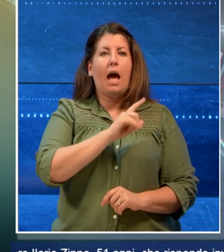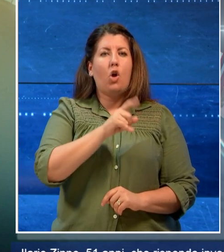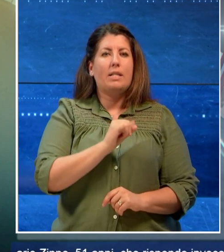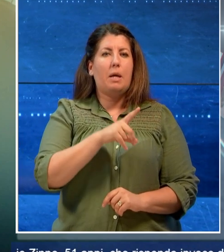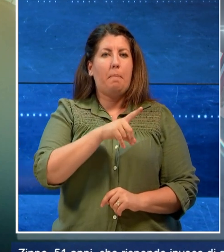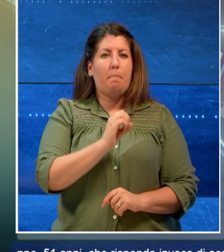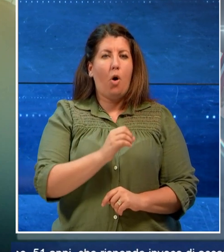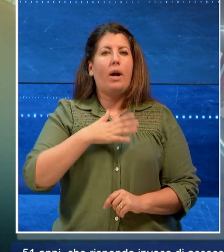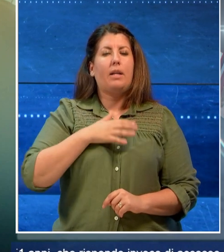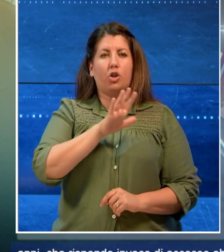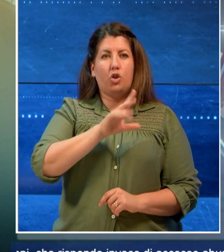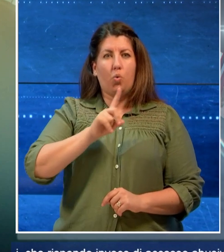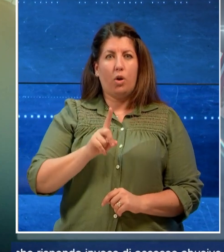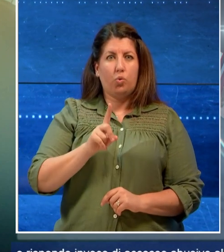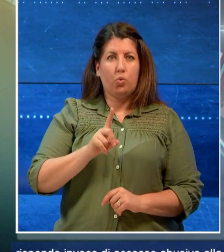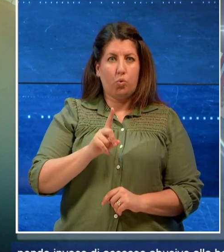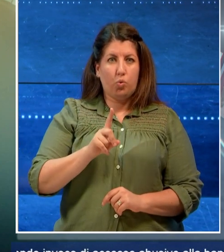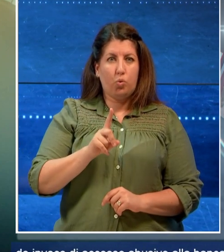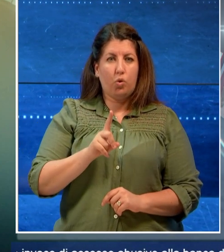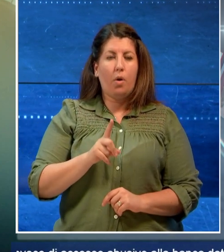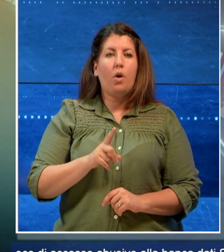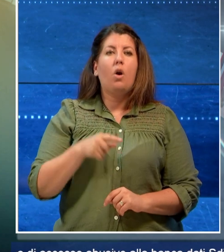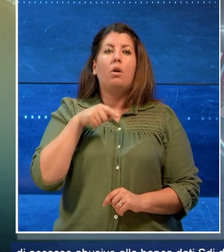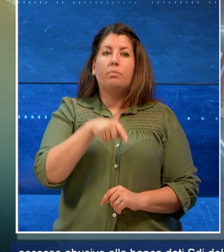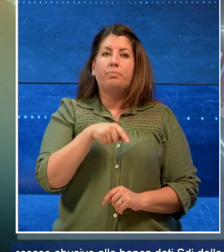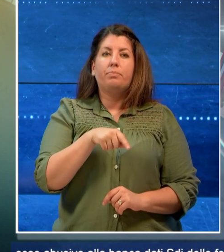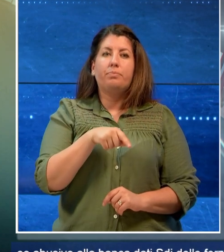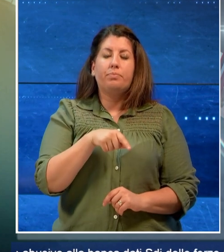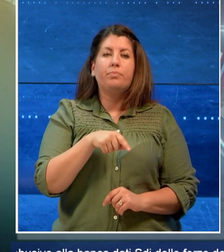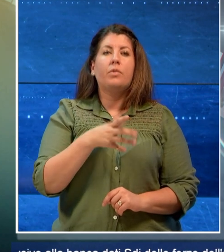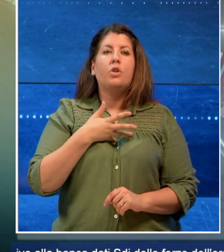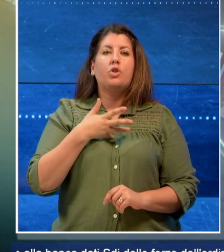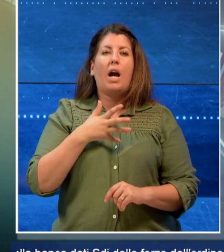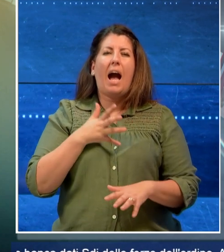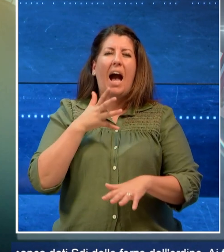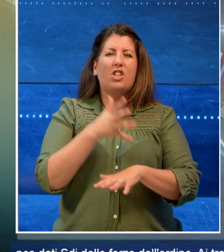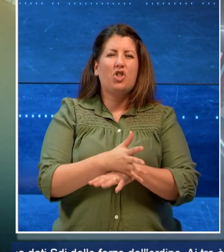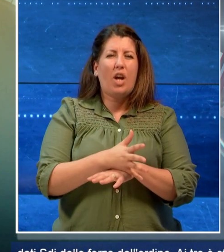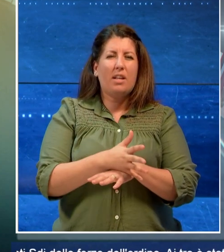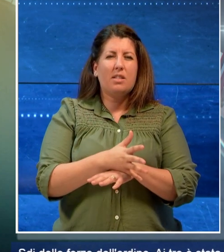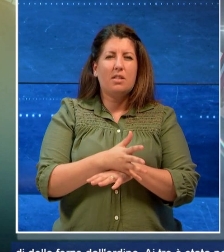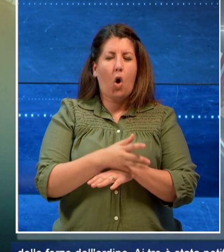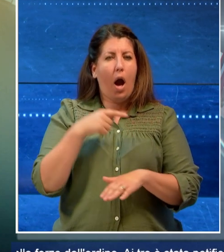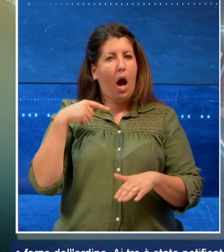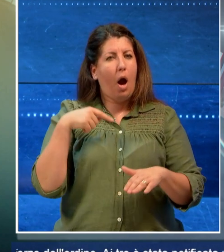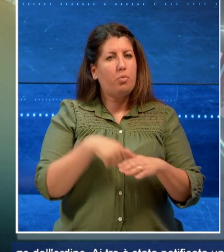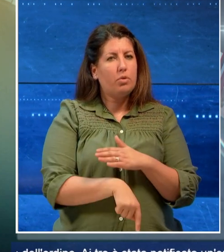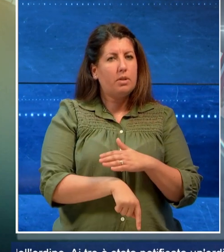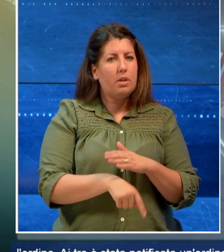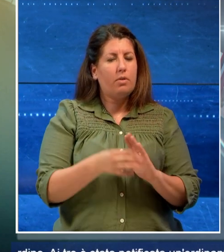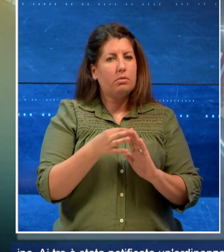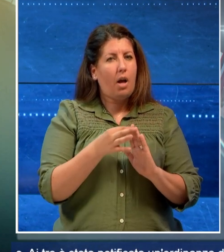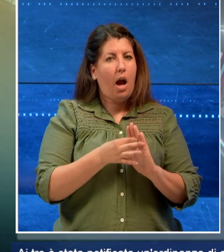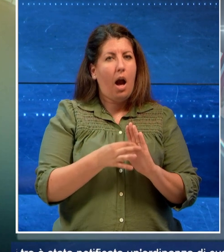51 anni che risponde invece di accesso abusivo alla banca dati